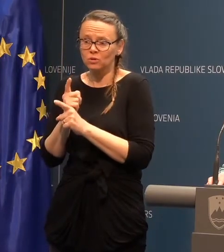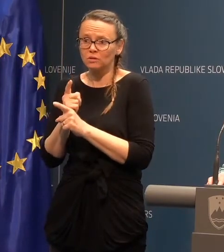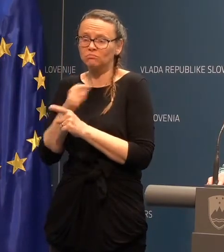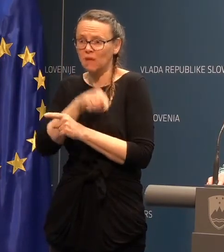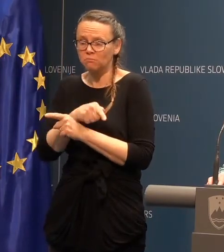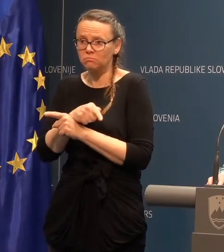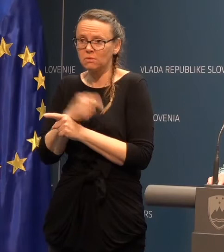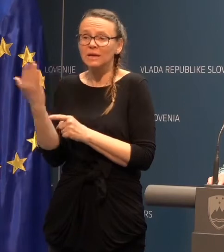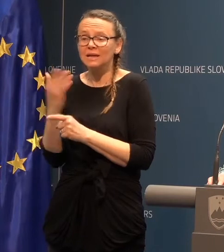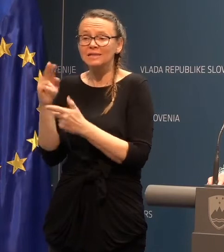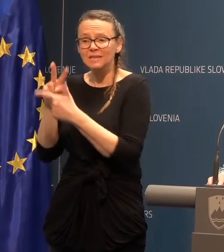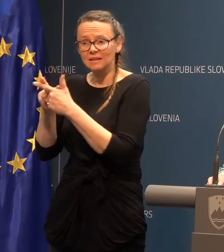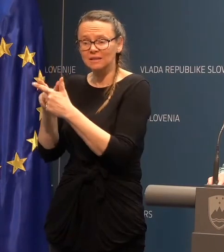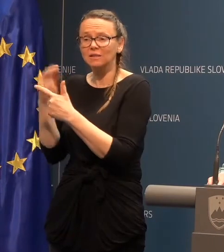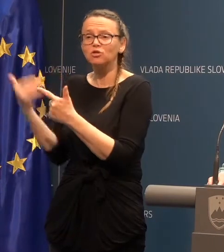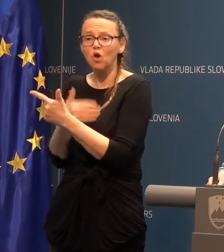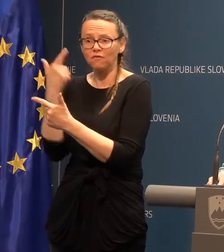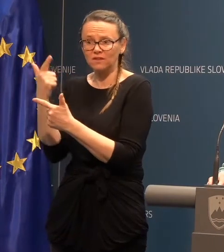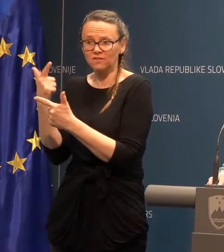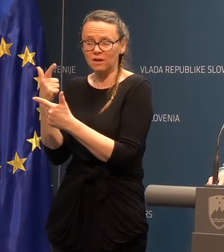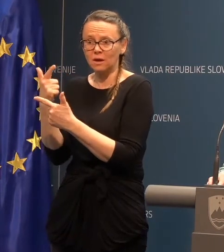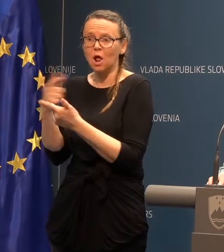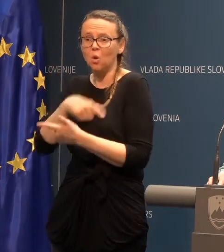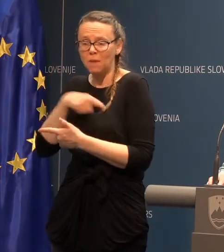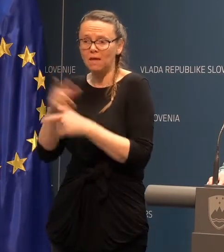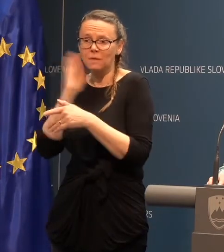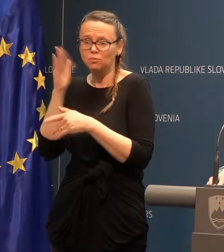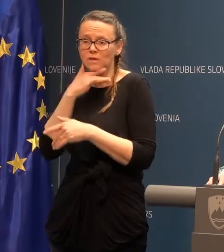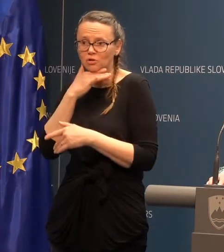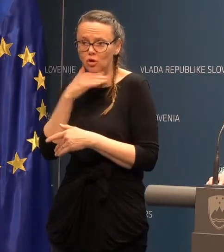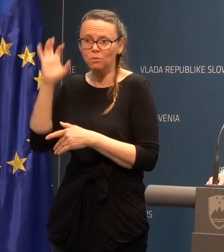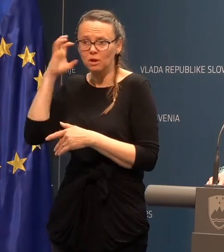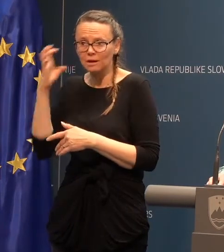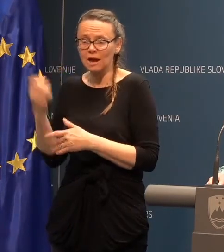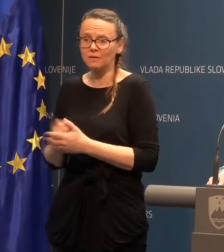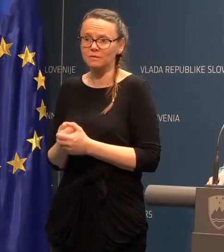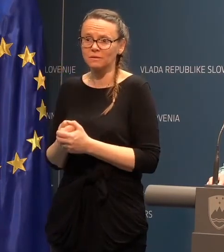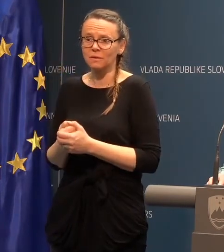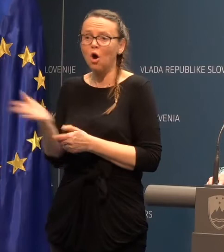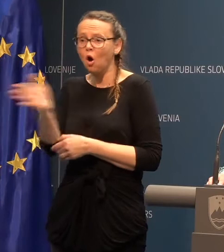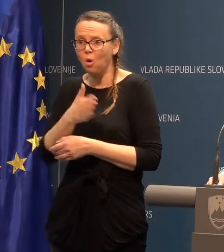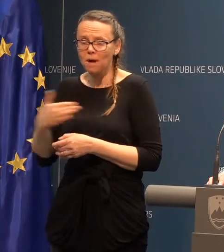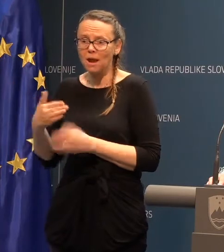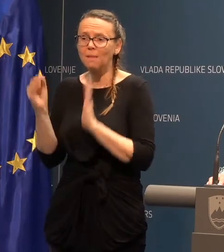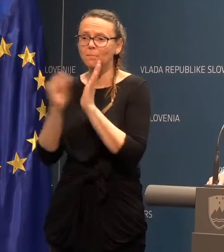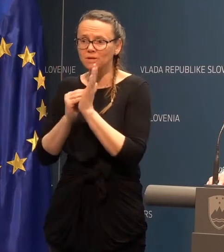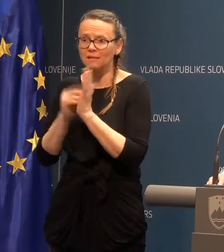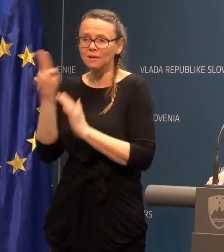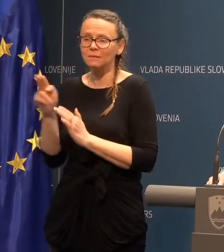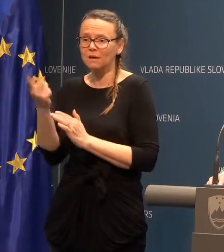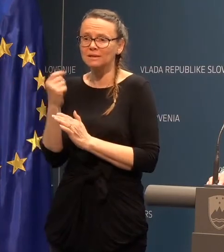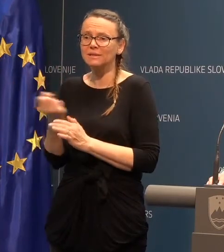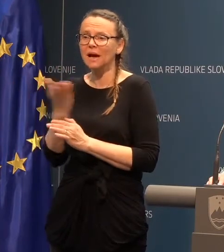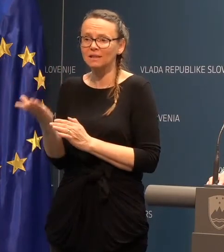Kje sta te nove vsebi? Ljubljana, Morska sobota, Kranj, obara? Podatek imam, iz